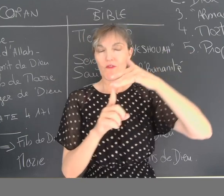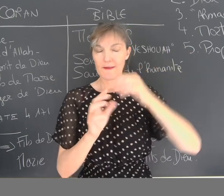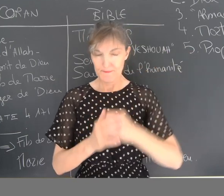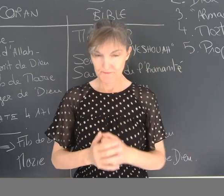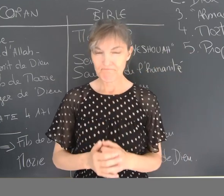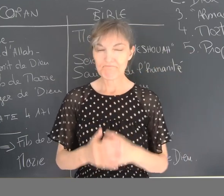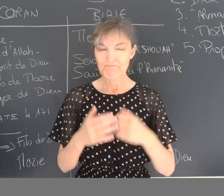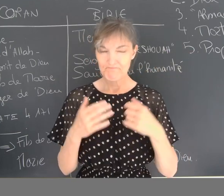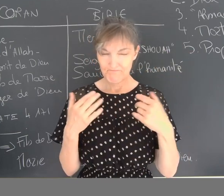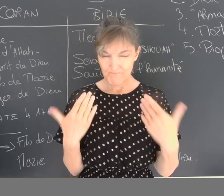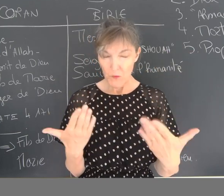prophète.